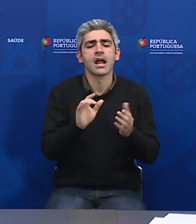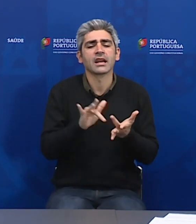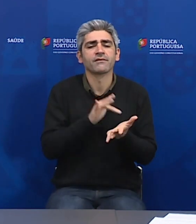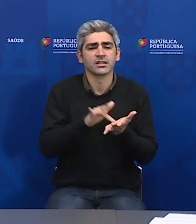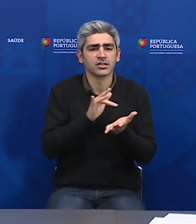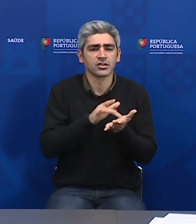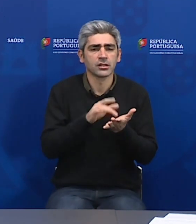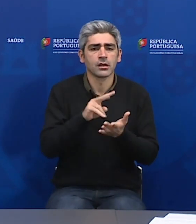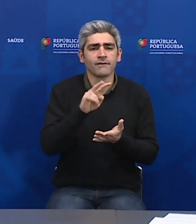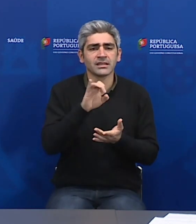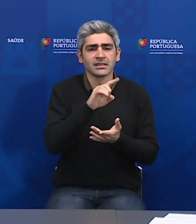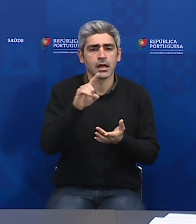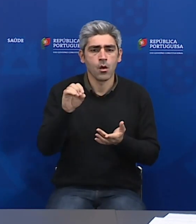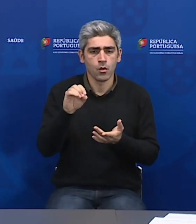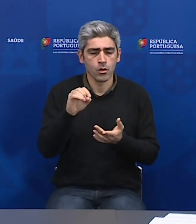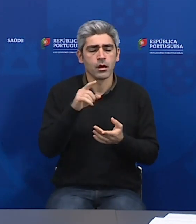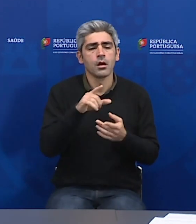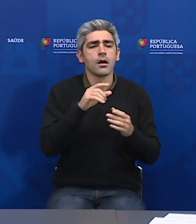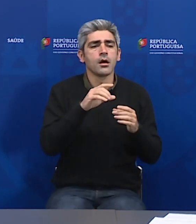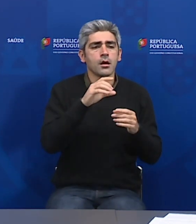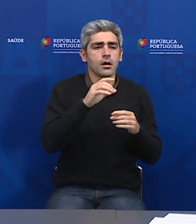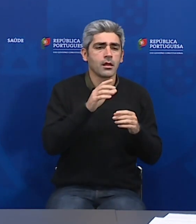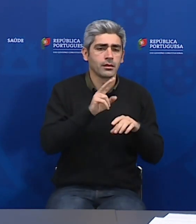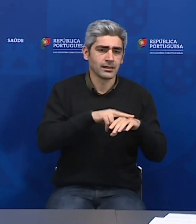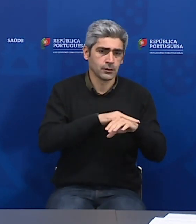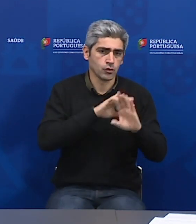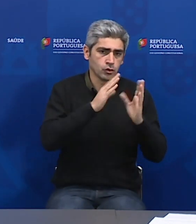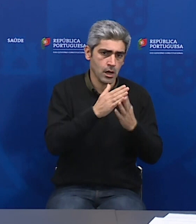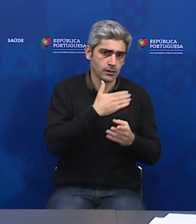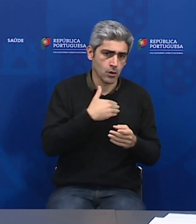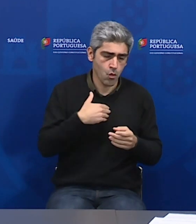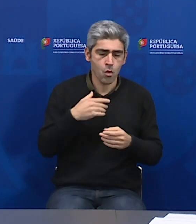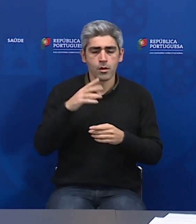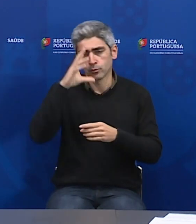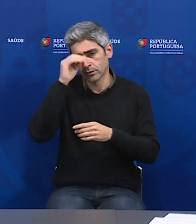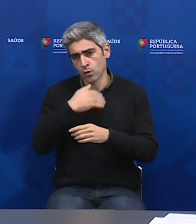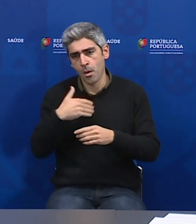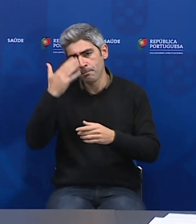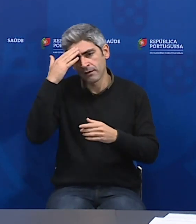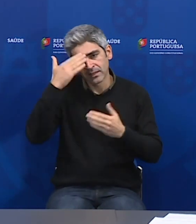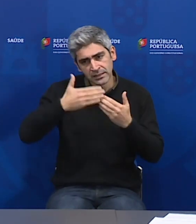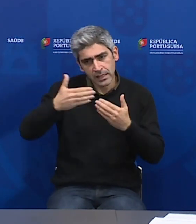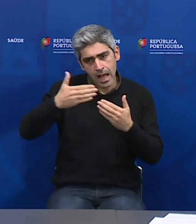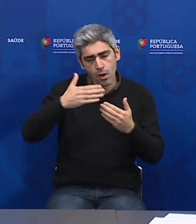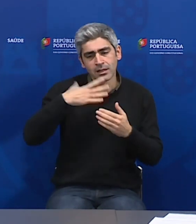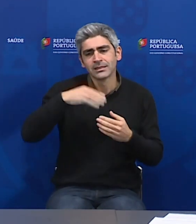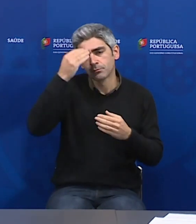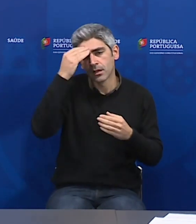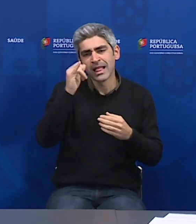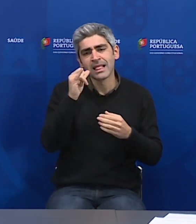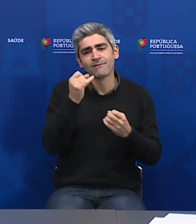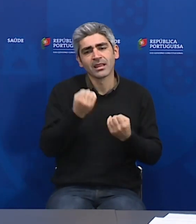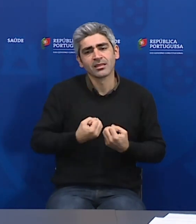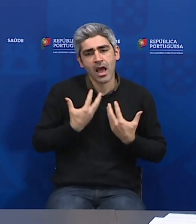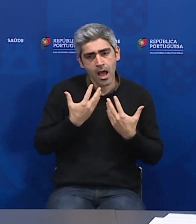tendo em conta que a Direção-Geral da Saúde e o Ministério da Saúde trabalham com previsões, qual a estimativa do número de infectados e